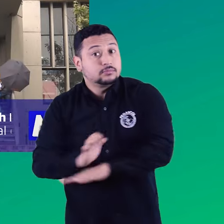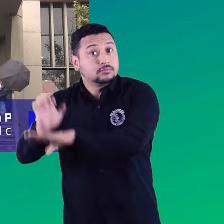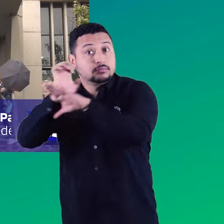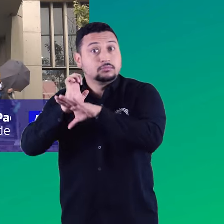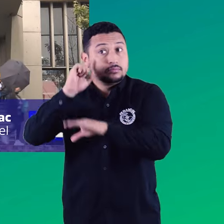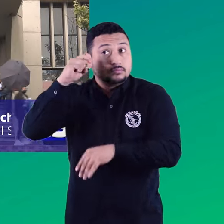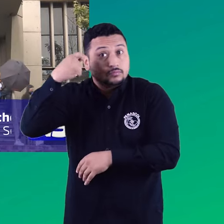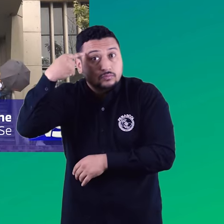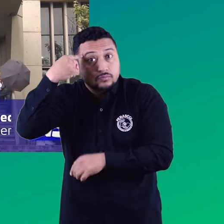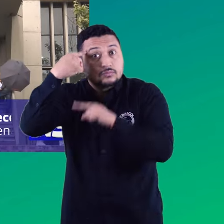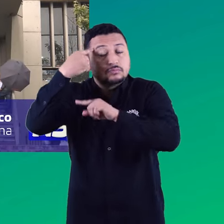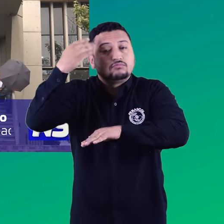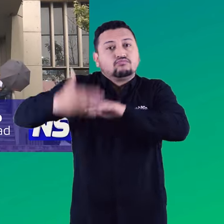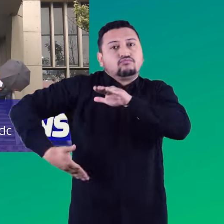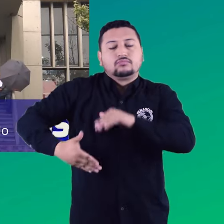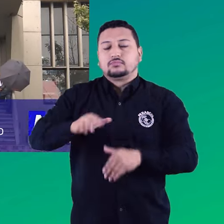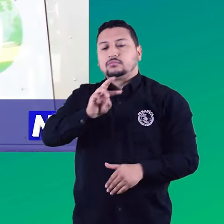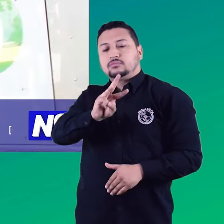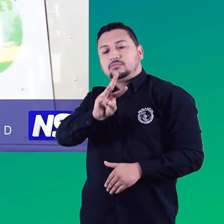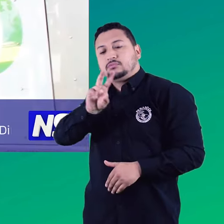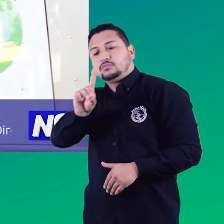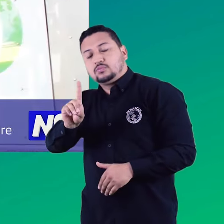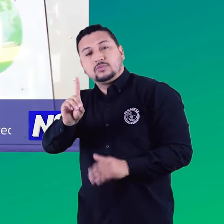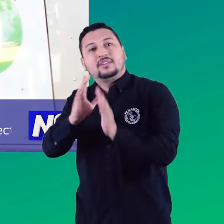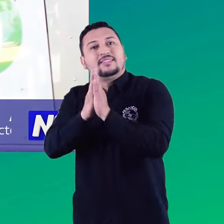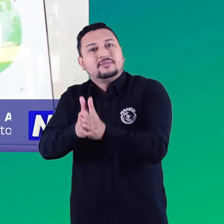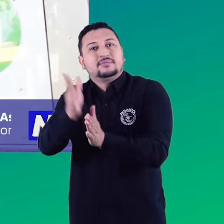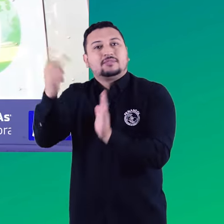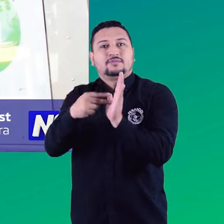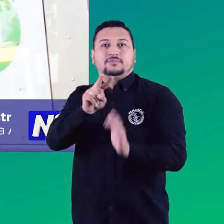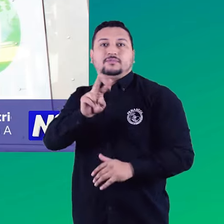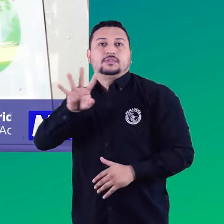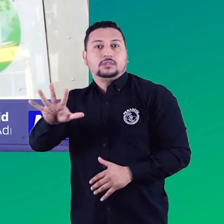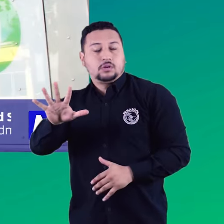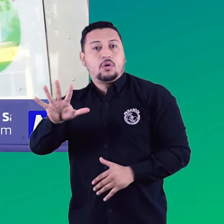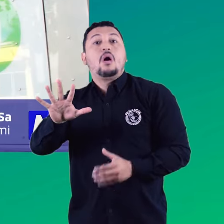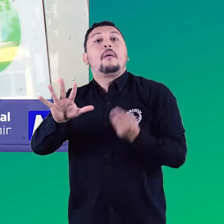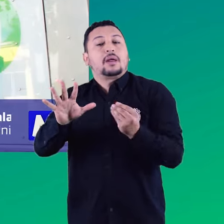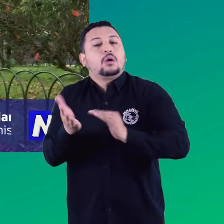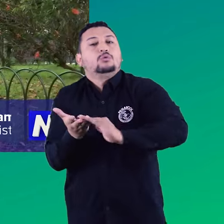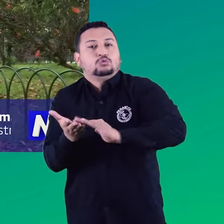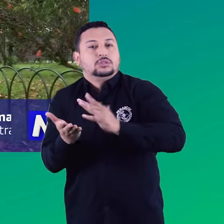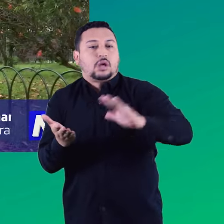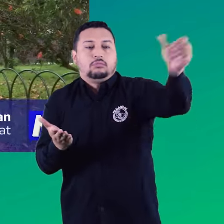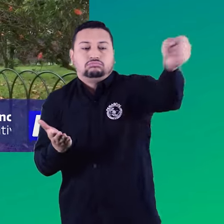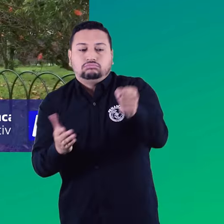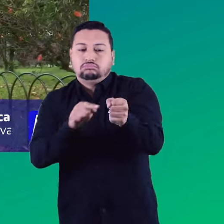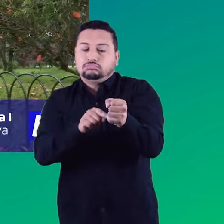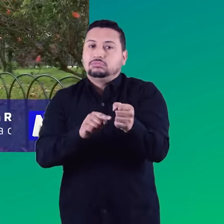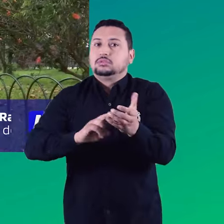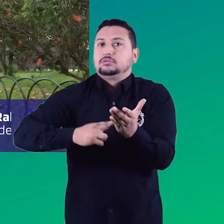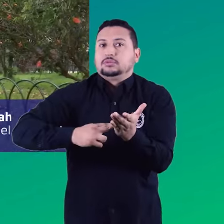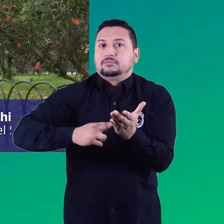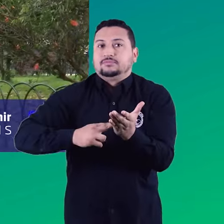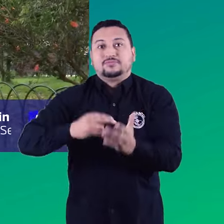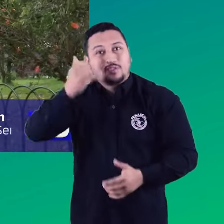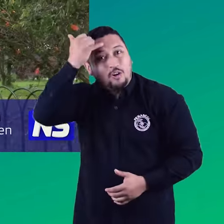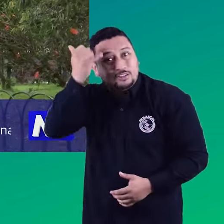tienen plazo hasta el 31 de diciembre de 2025 para incorporar el intérprete de lengua de señas en sus instituciones, por lo que José, como